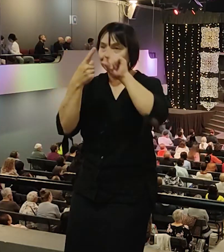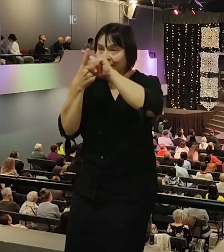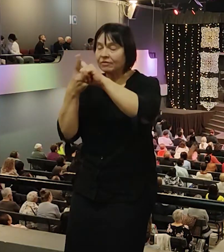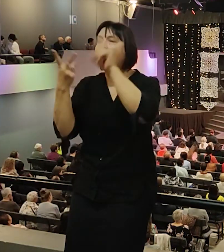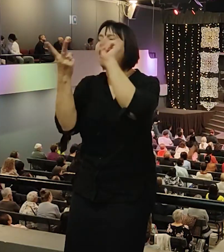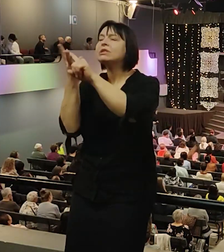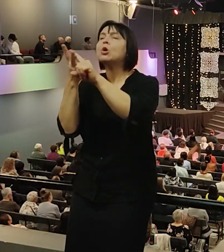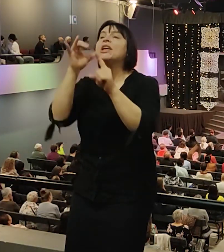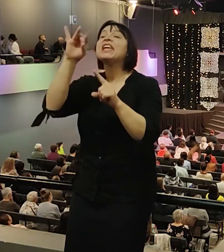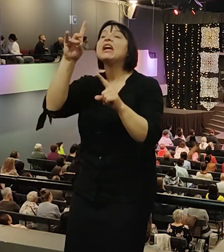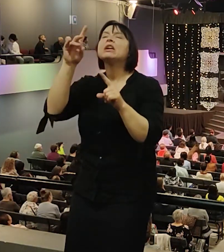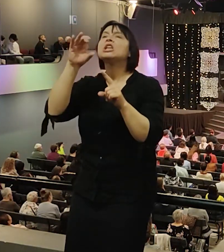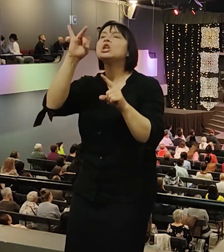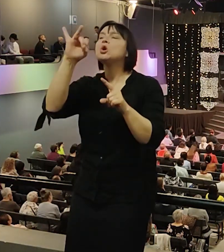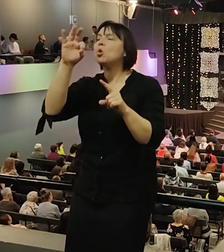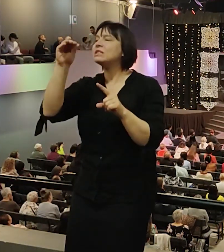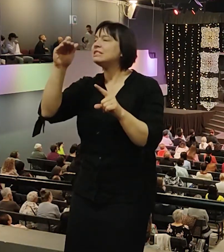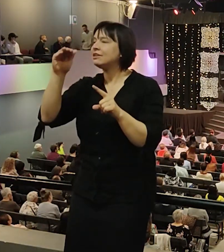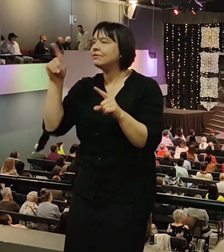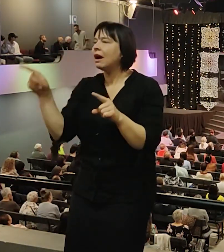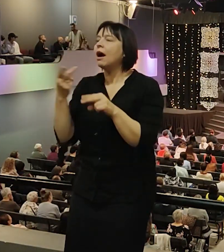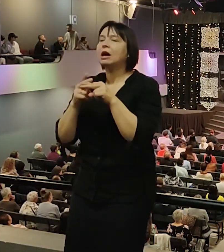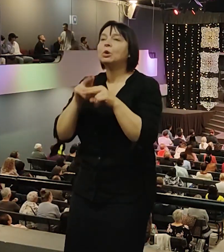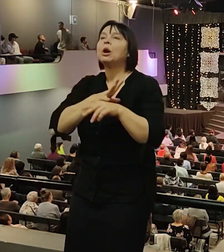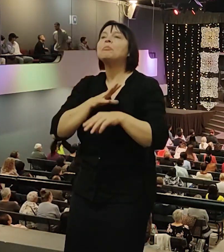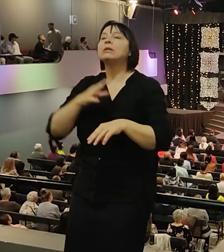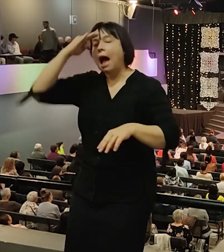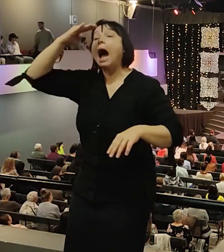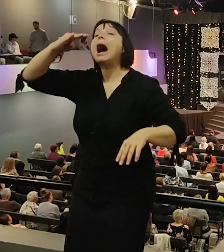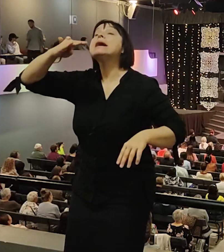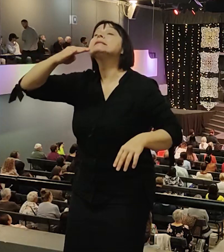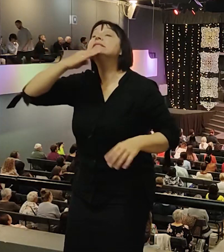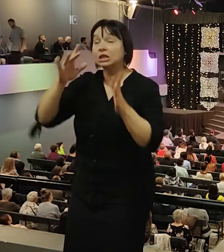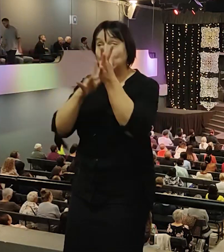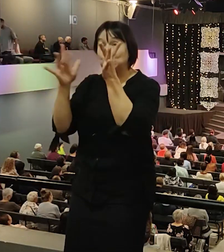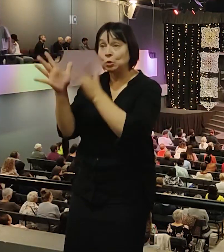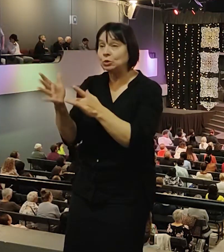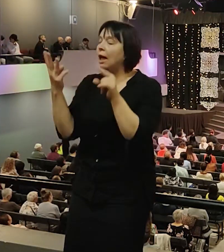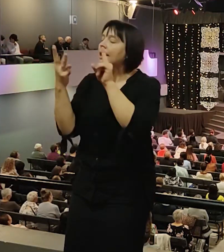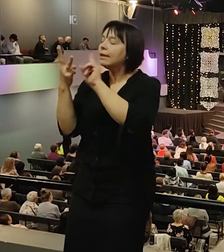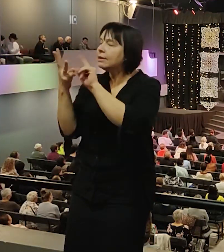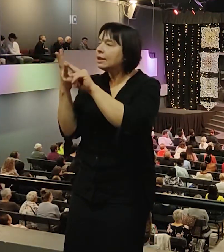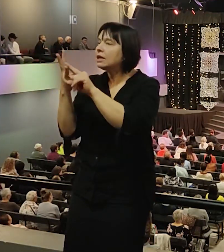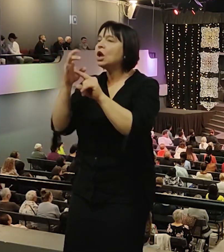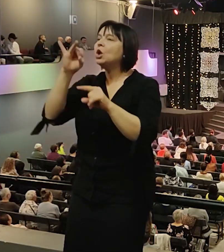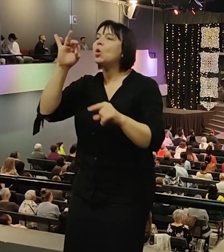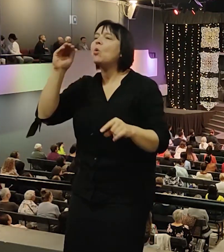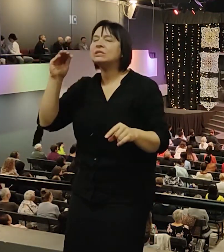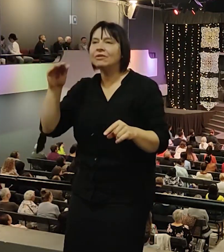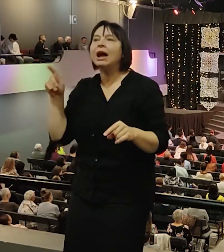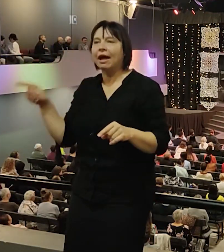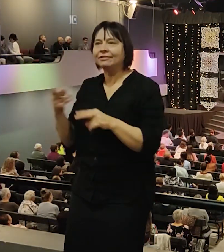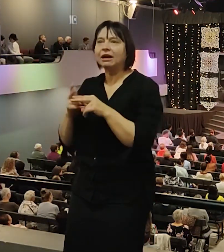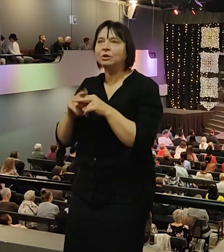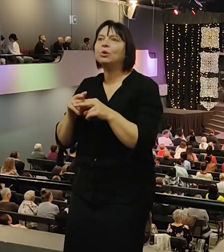История Террой Иосифа в Библии показана различные аспекты. Послушание, веру, преданность Богу.